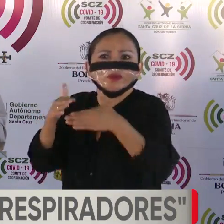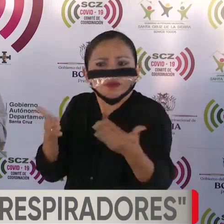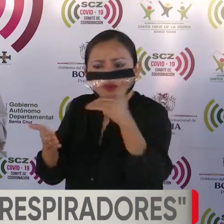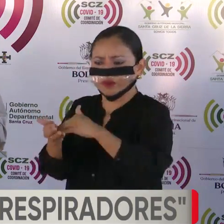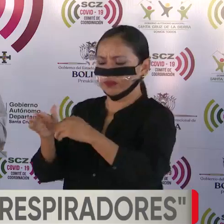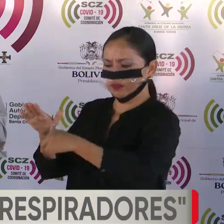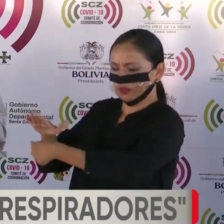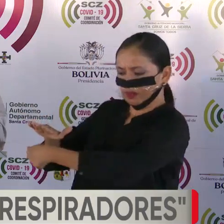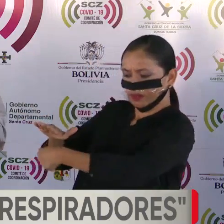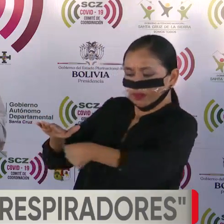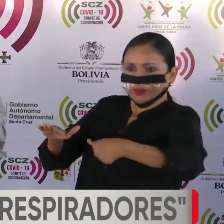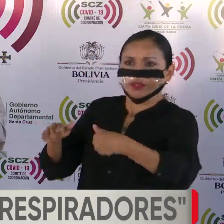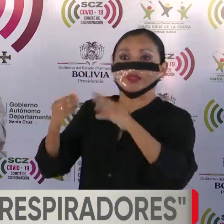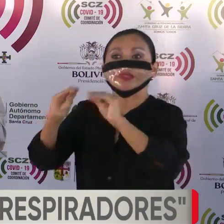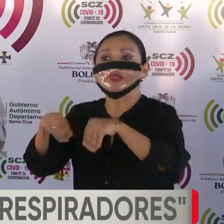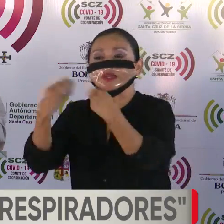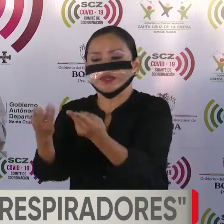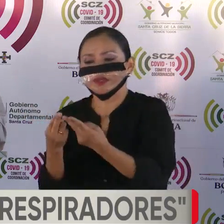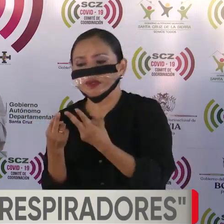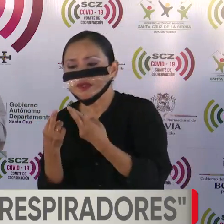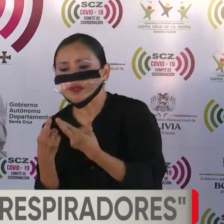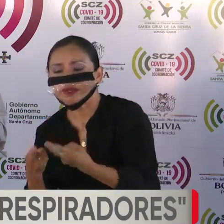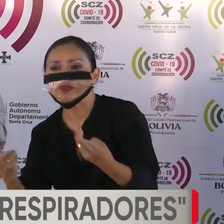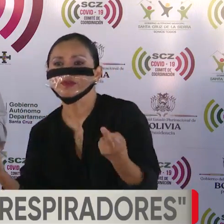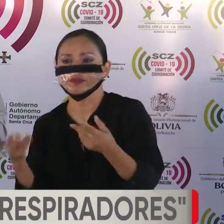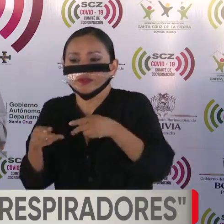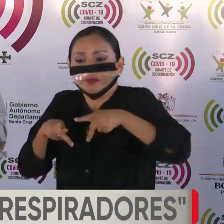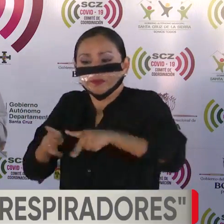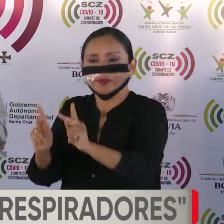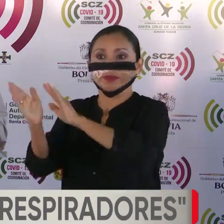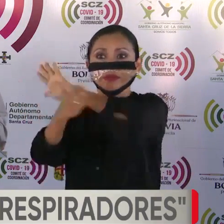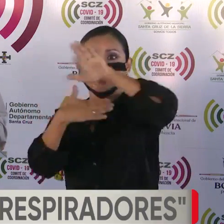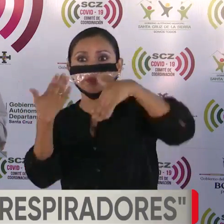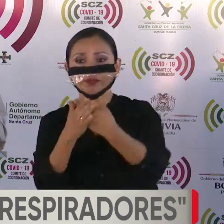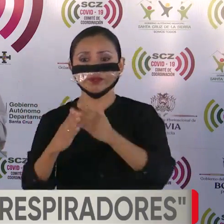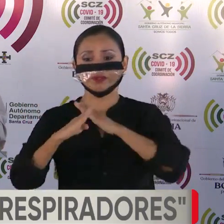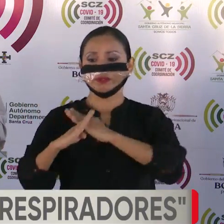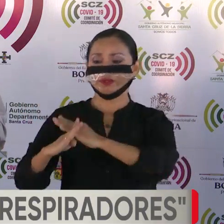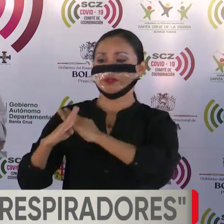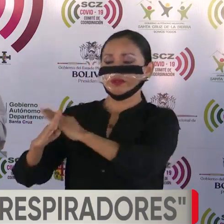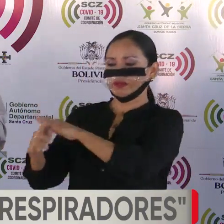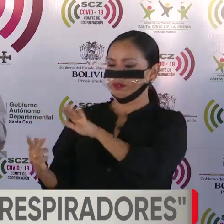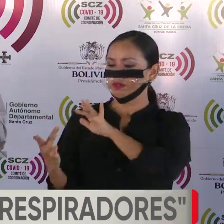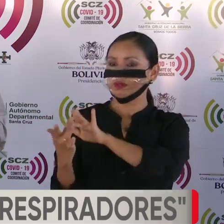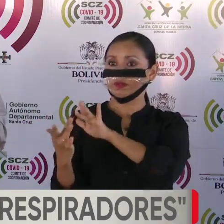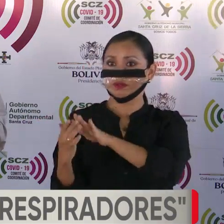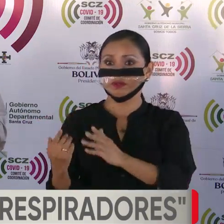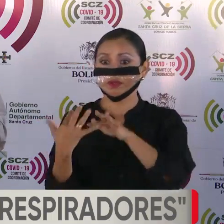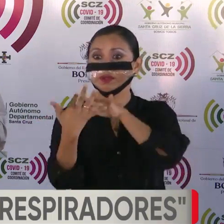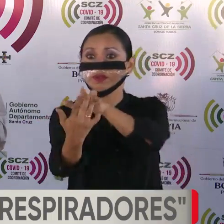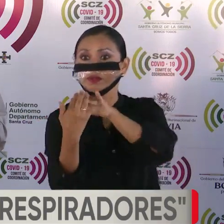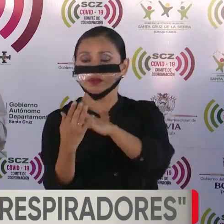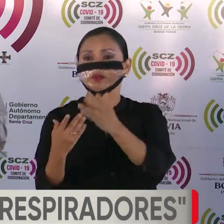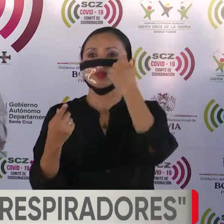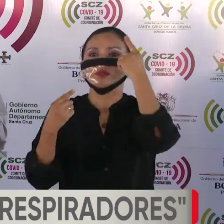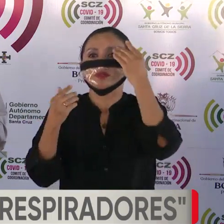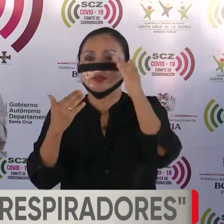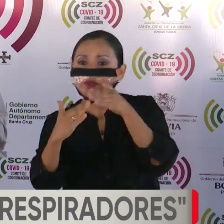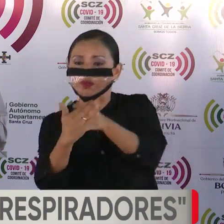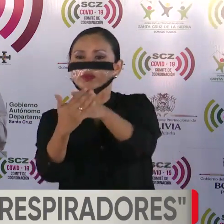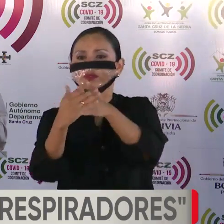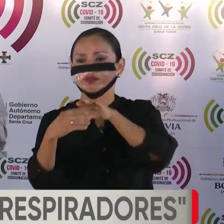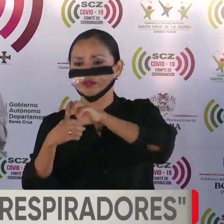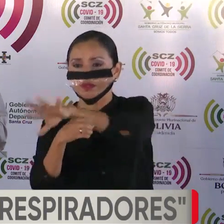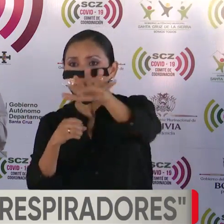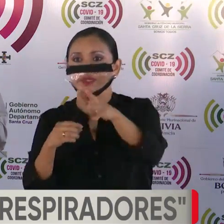dotando a la población de los recursos que nos permitan a todos prevenir el contagio. La lucha contra el contagio y la